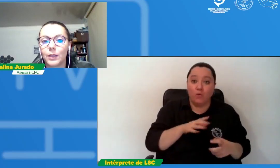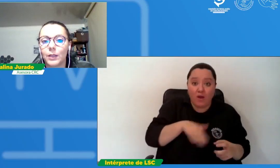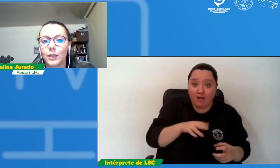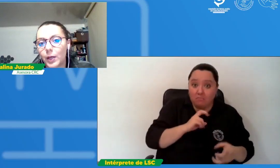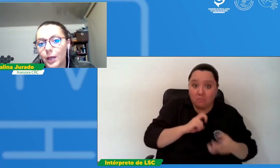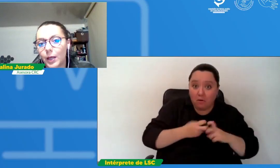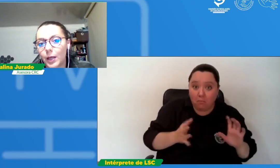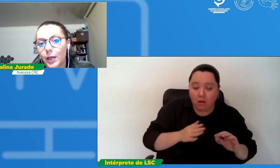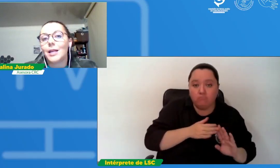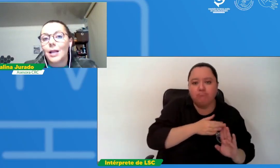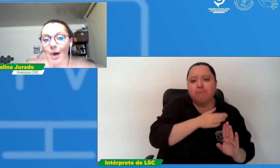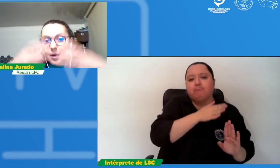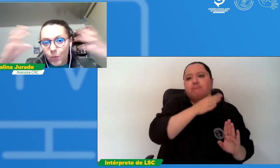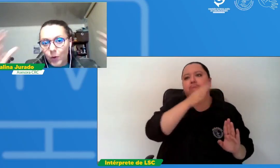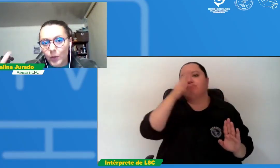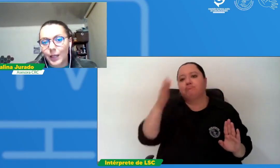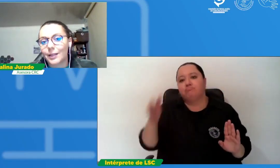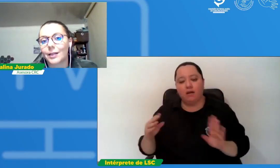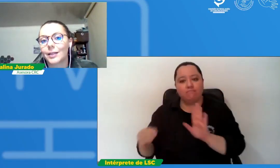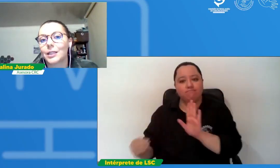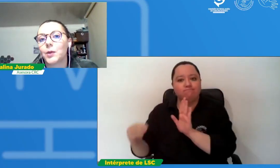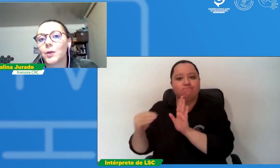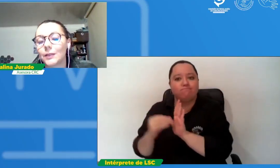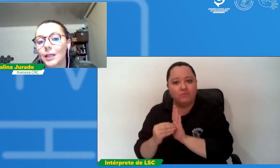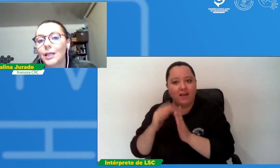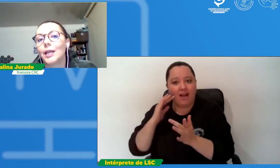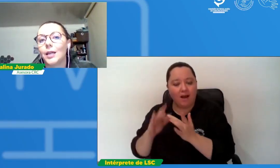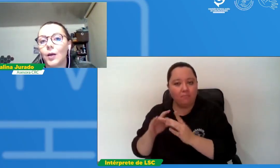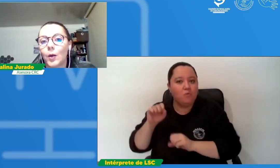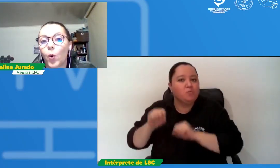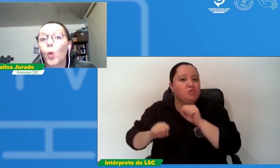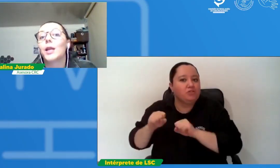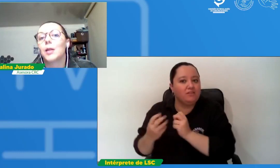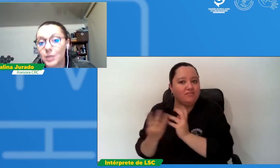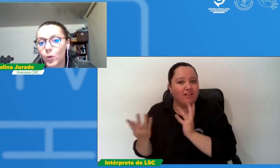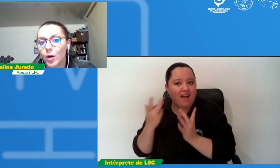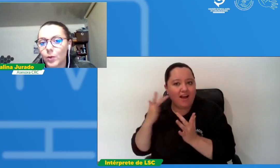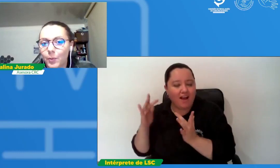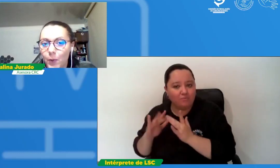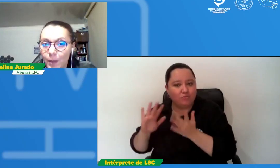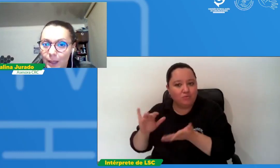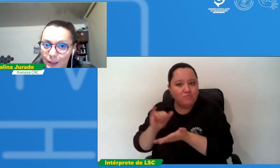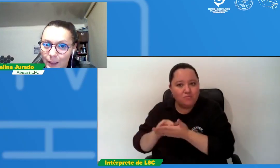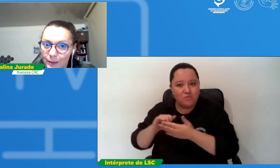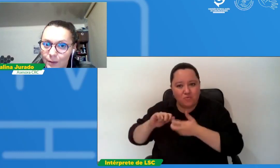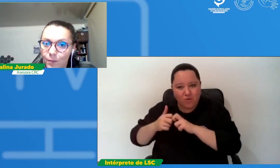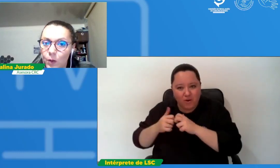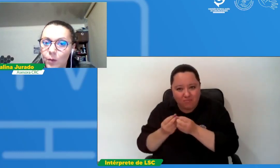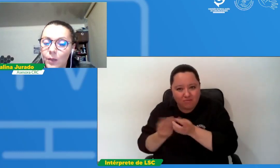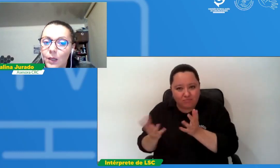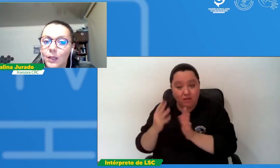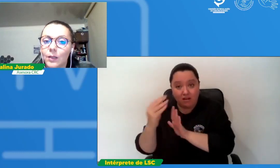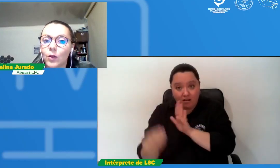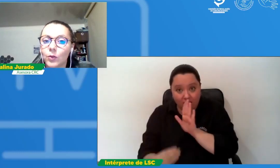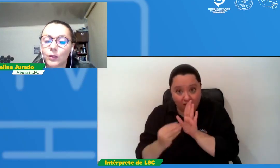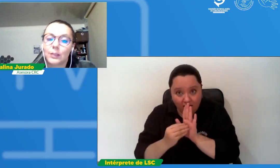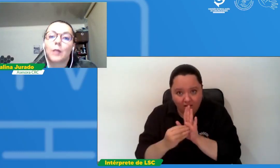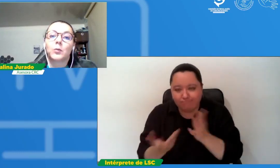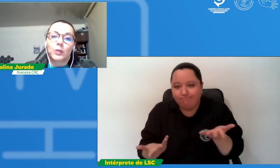incluir por ejemplo en el árbol de alternativas o en el mismo árbol de problemáticas entonces digamos que